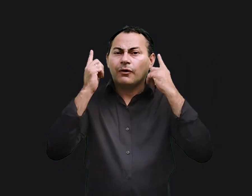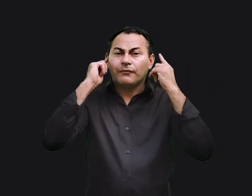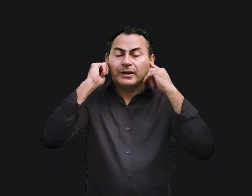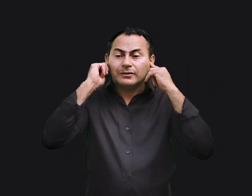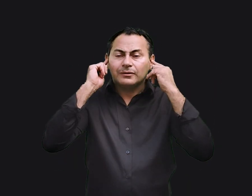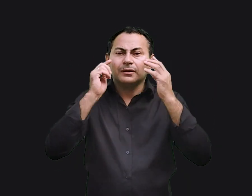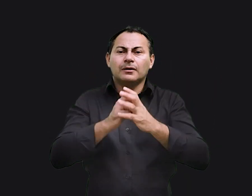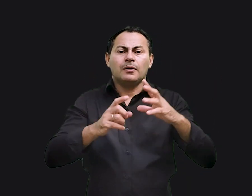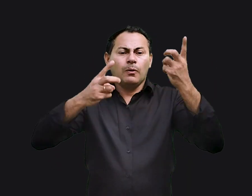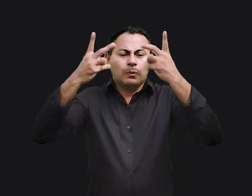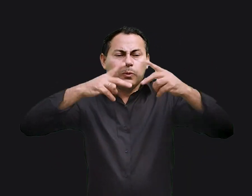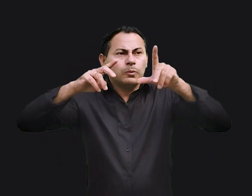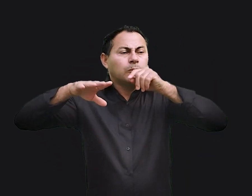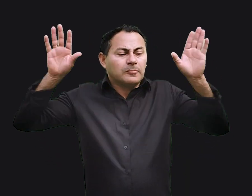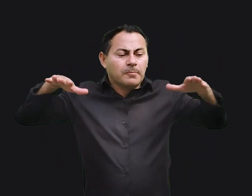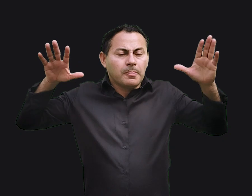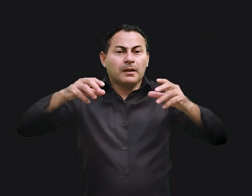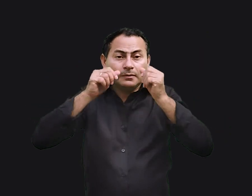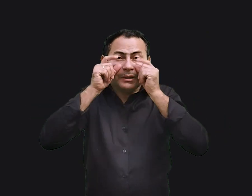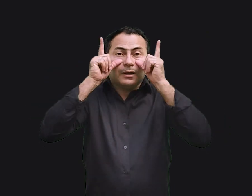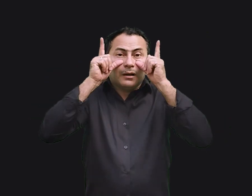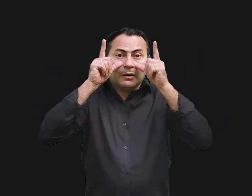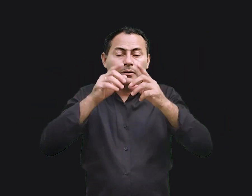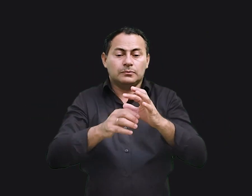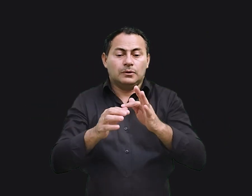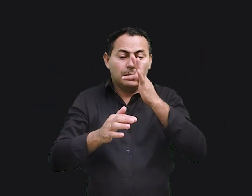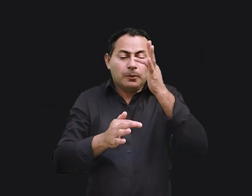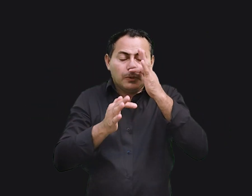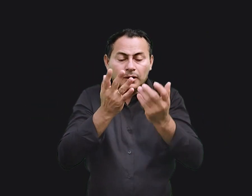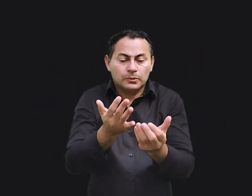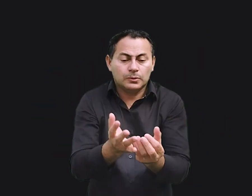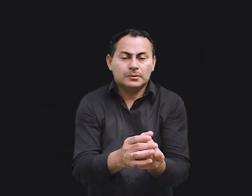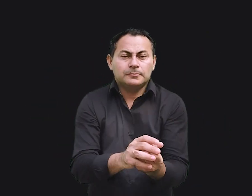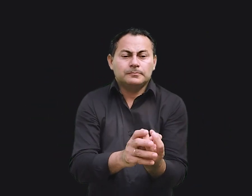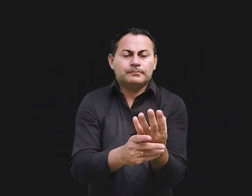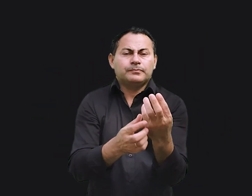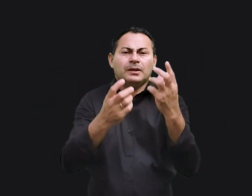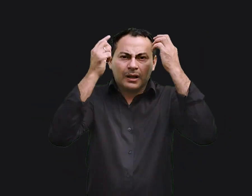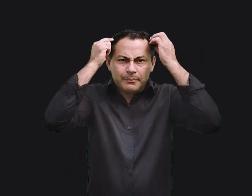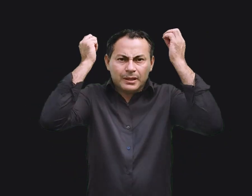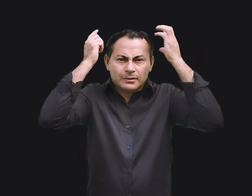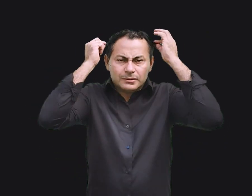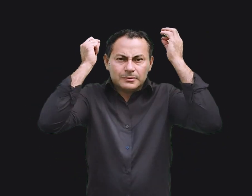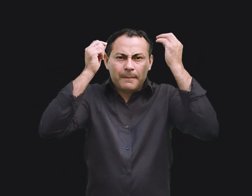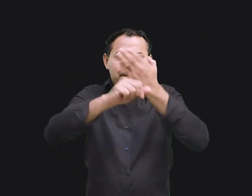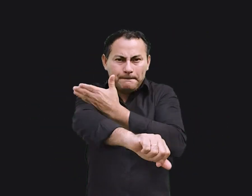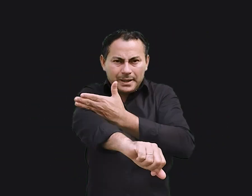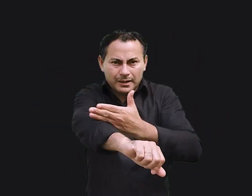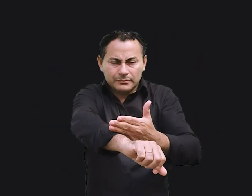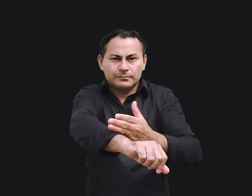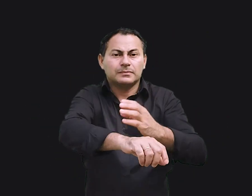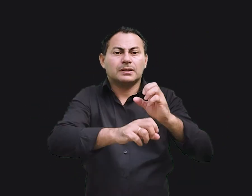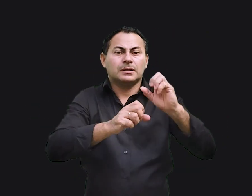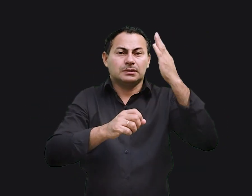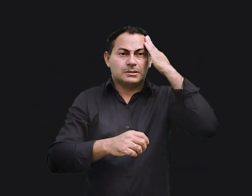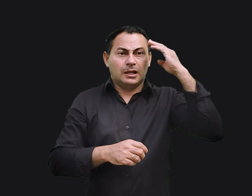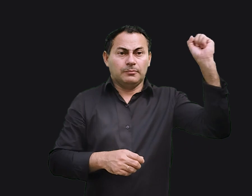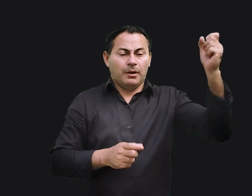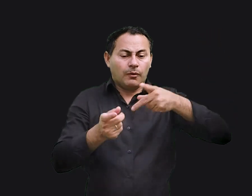quando o barulho das aves o fizer despertar quando florir a amendoeira os cabelos brancos. Salomão começa a falar